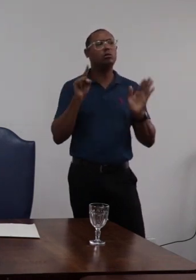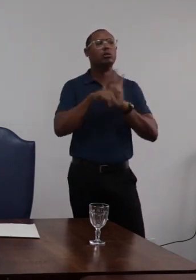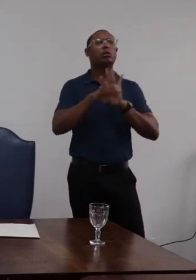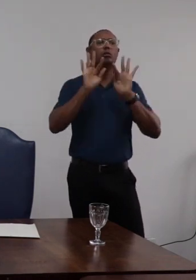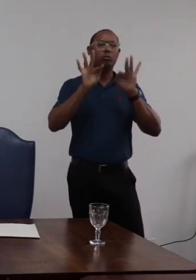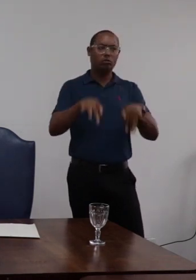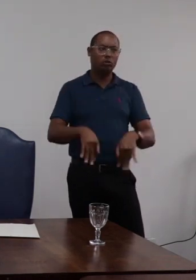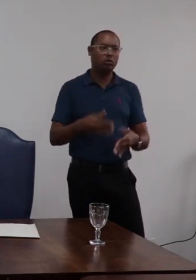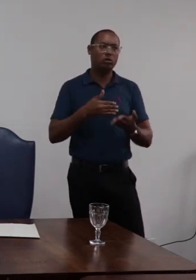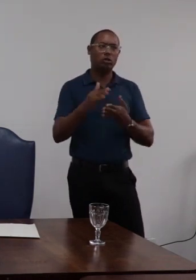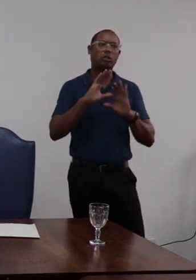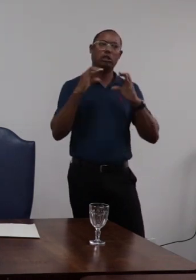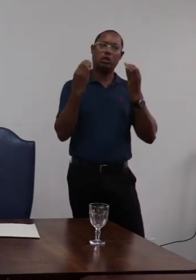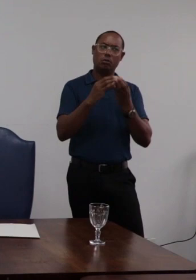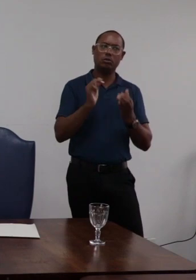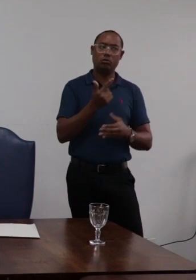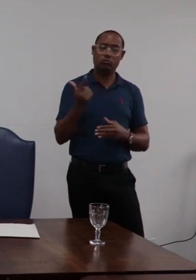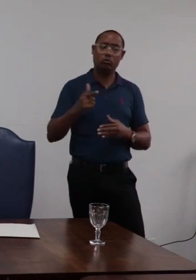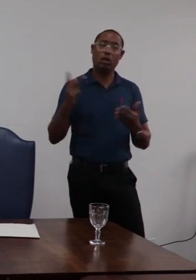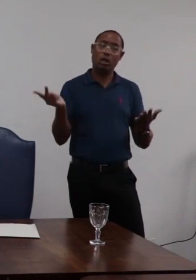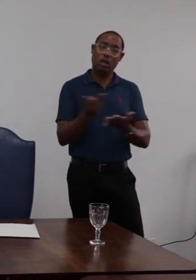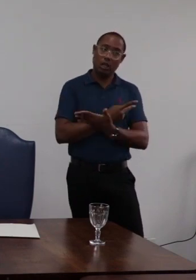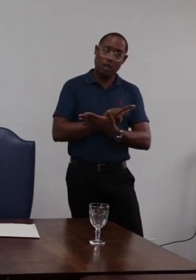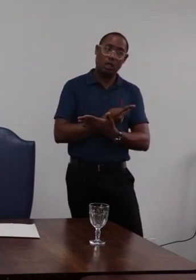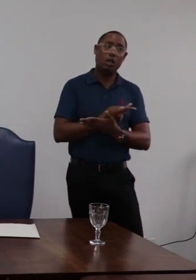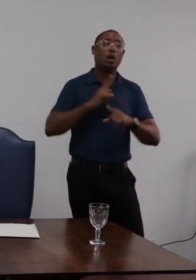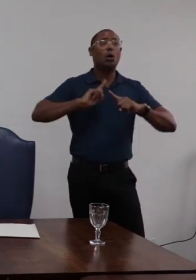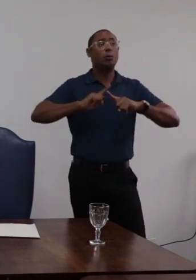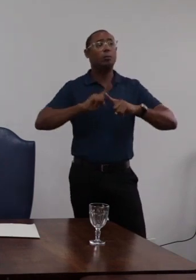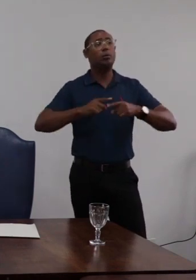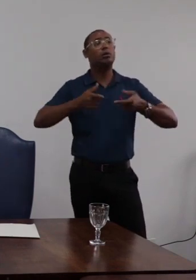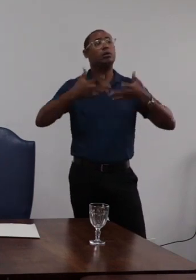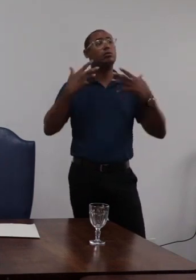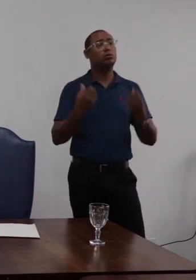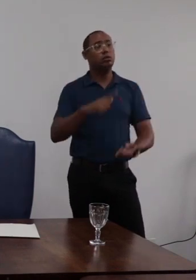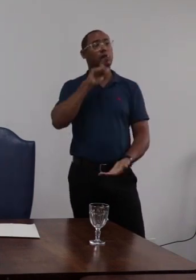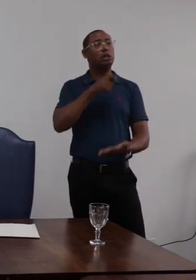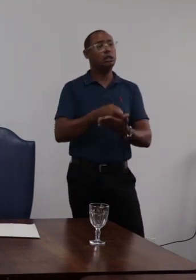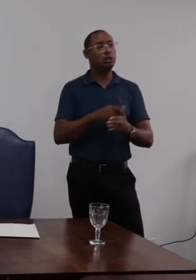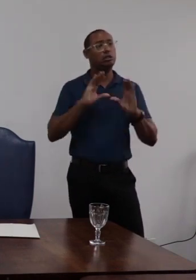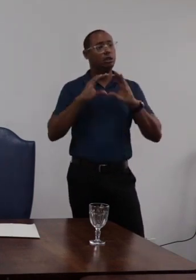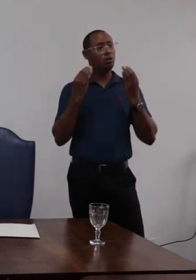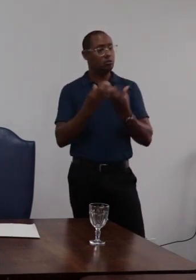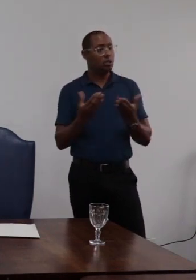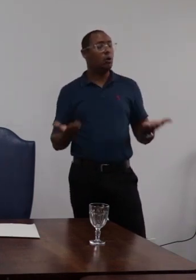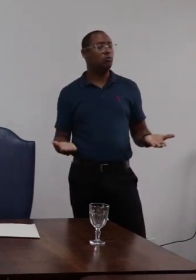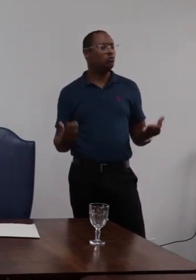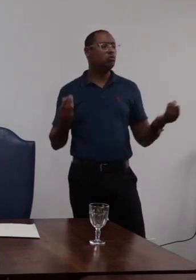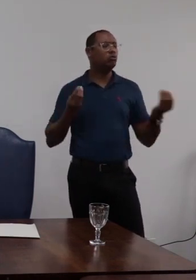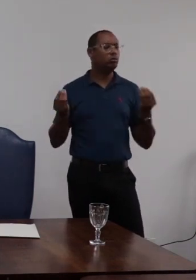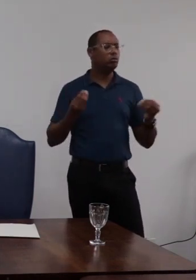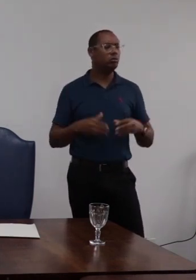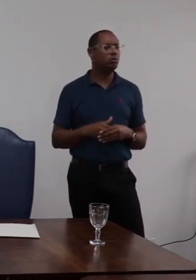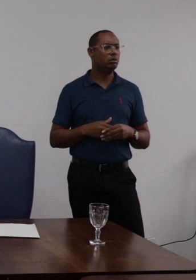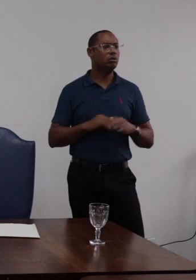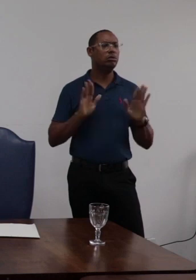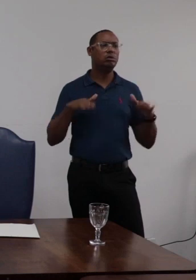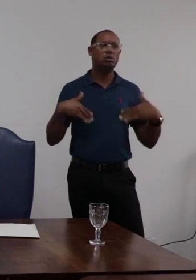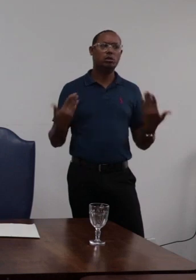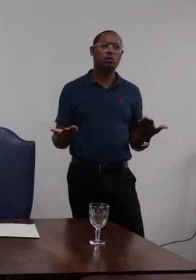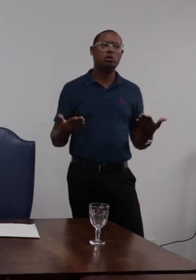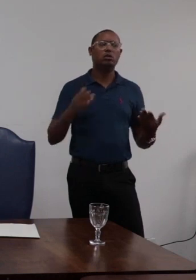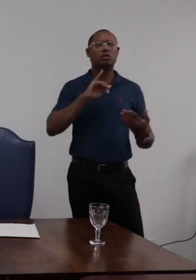último se a comissão não cometeu nenhum erro por que não acolher a decisão da comissão qual a